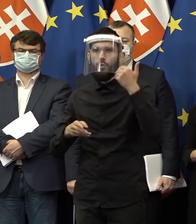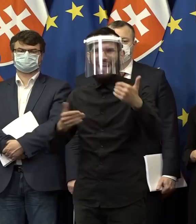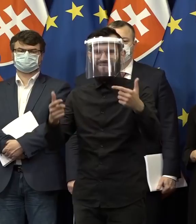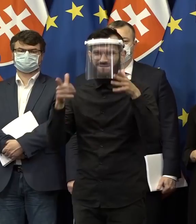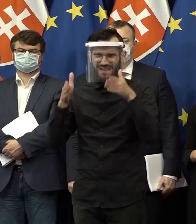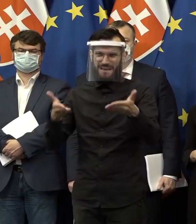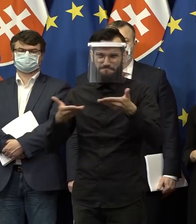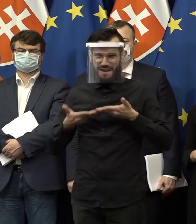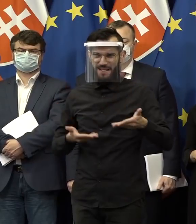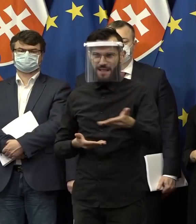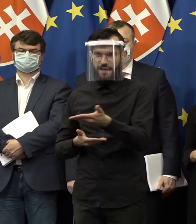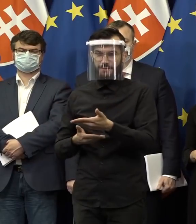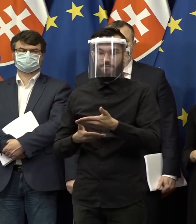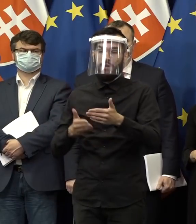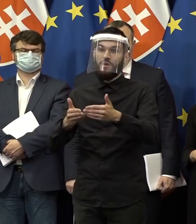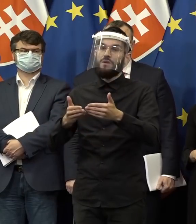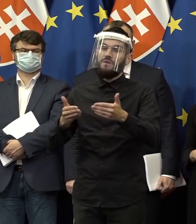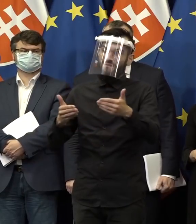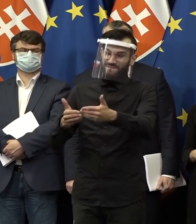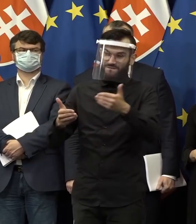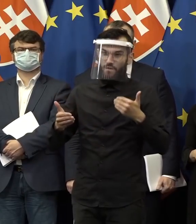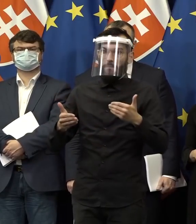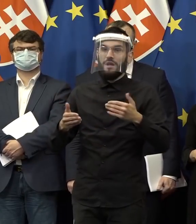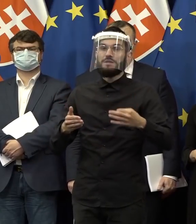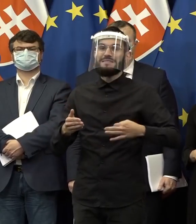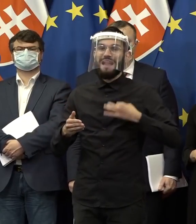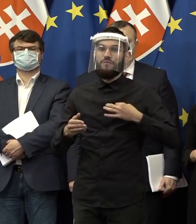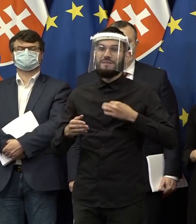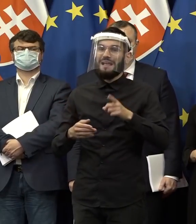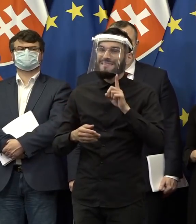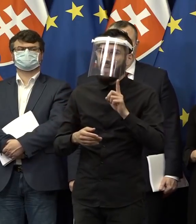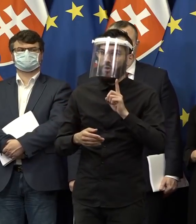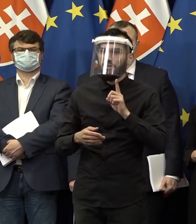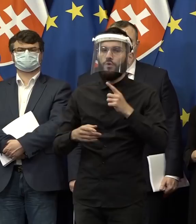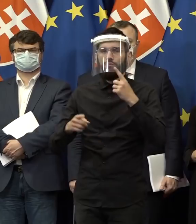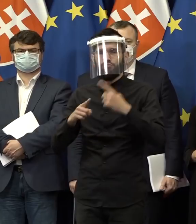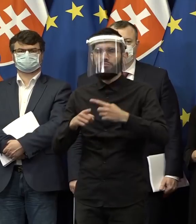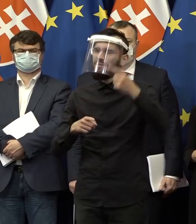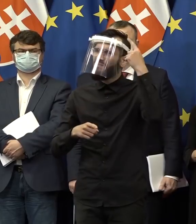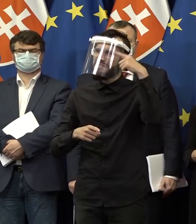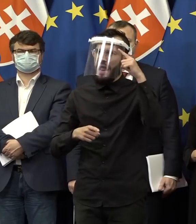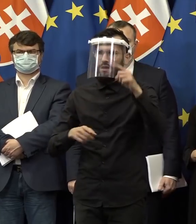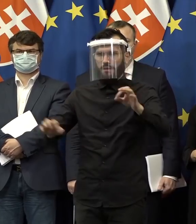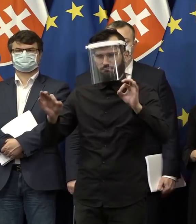Včasná kvalitná zdravotná starostlivosť bude základ a výborné vzdelanie cieľ.